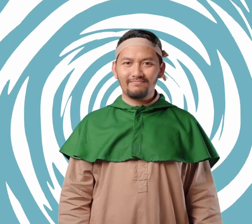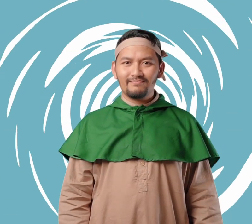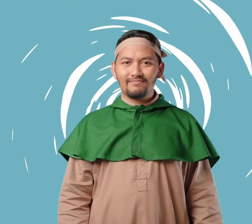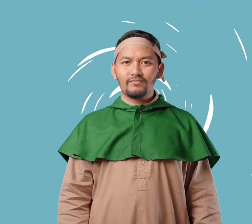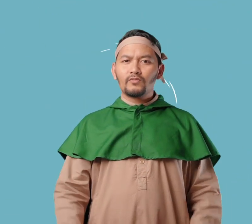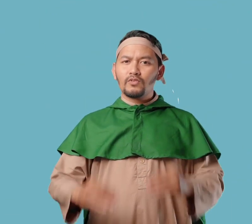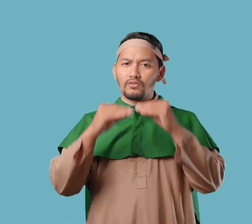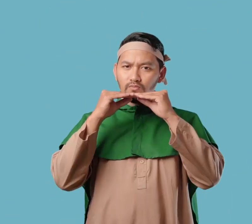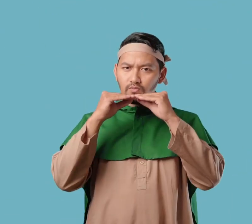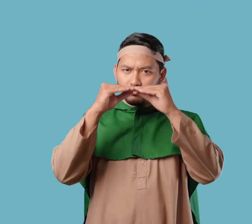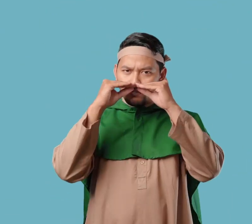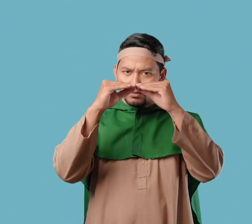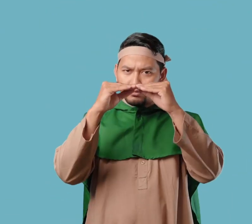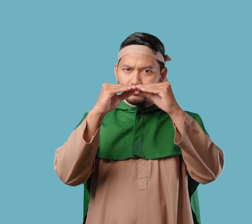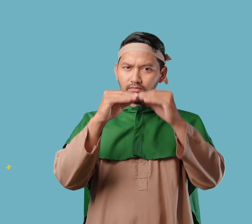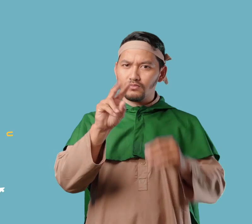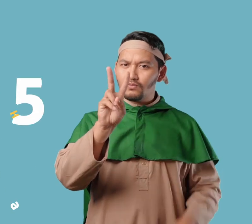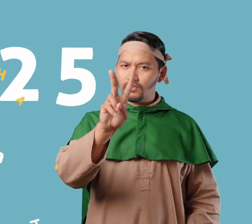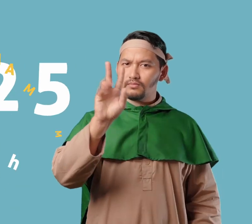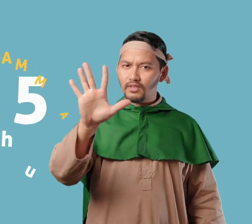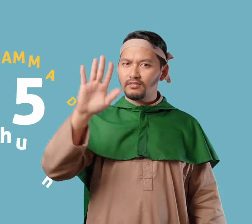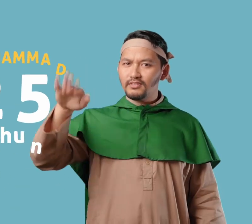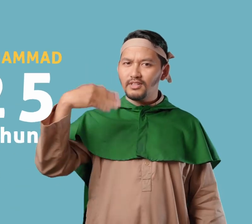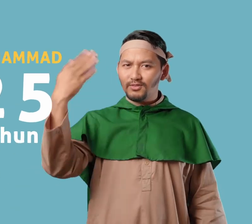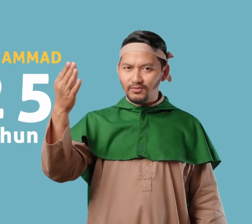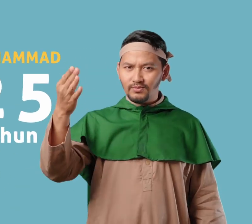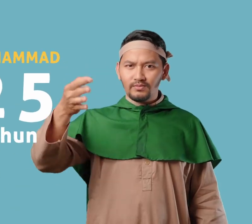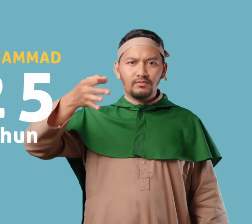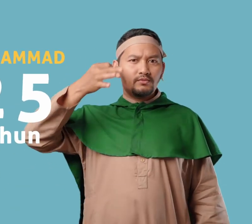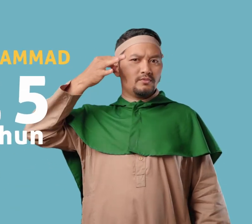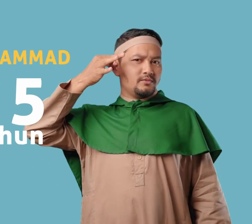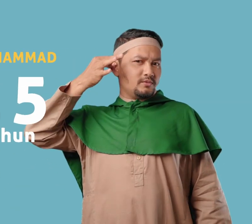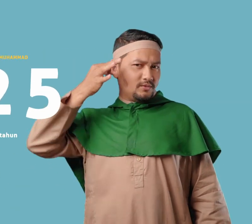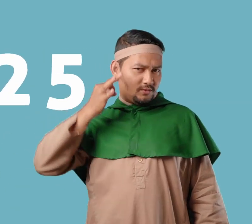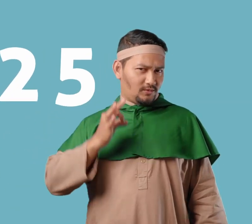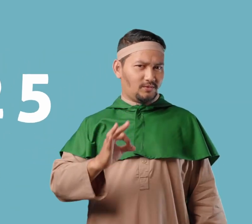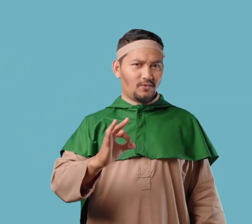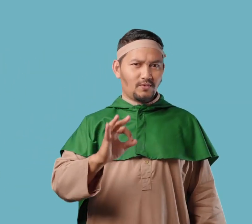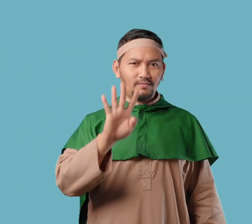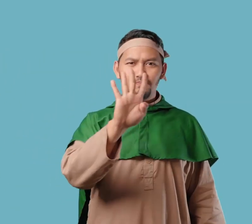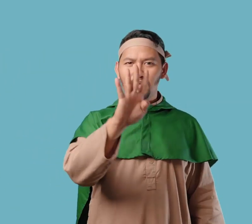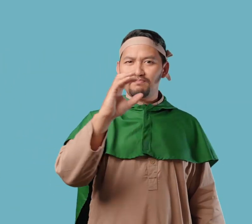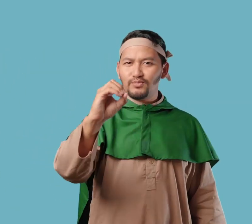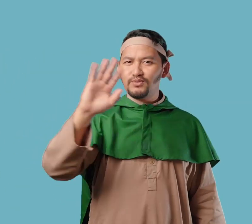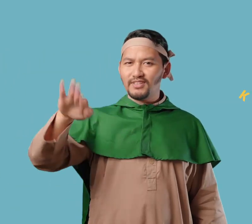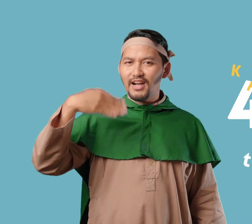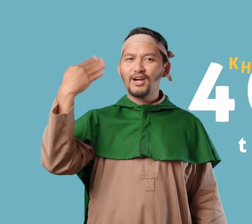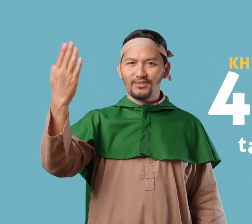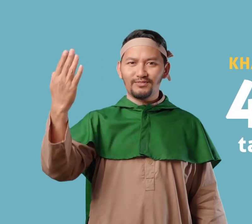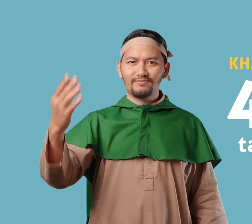Saat itu Nabi Muhammad berusia 25 tahun Dan Khadijah berusia 40 tahun